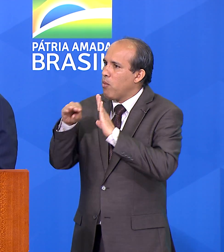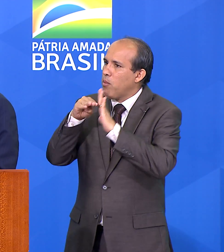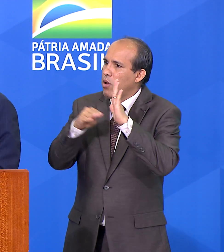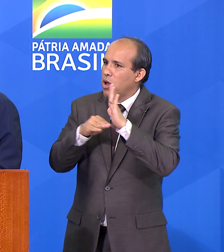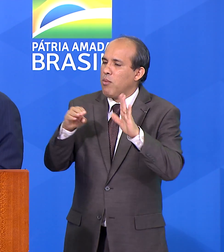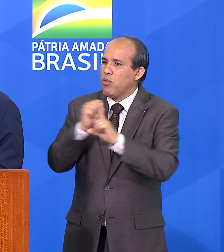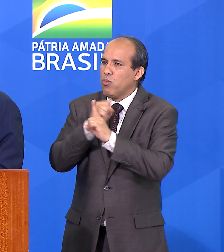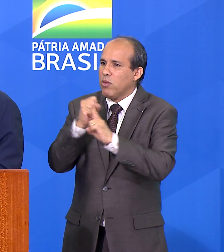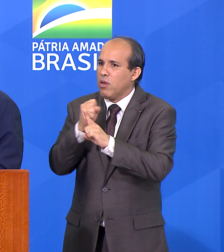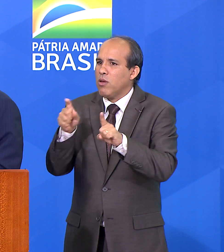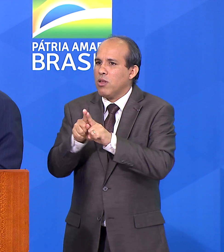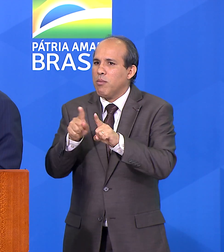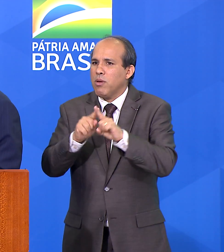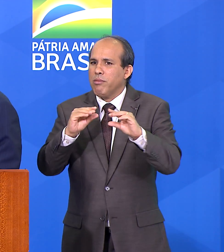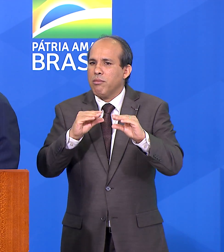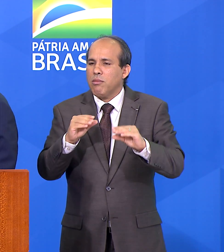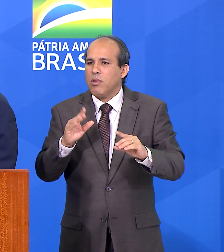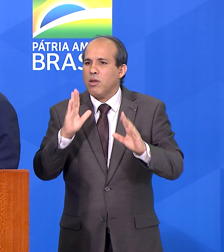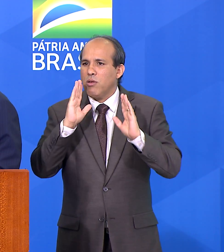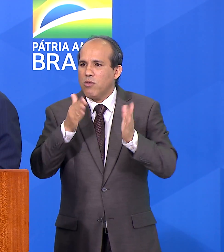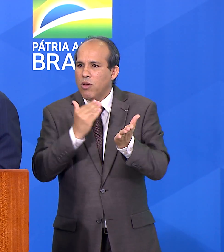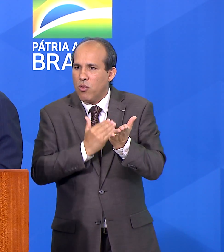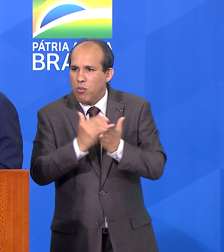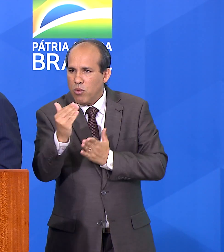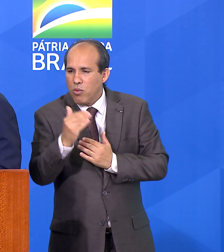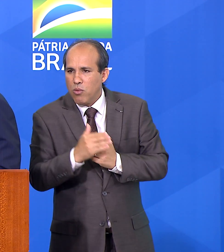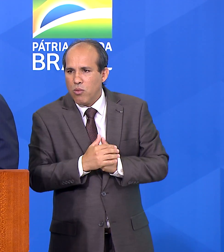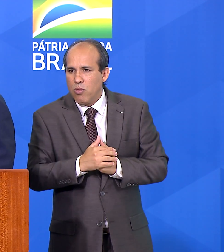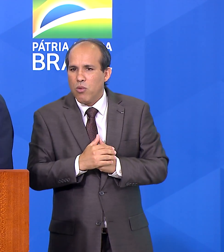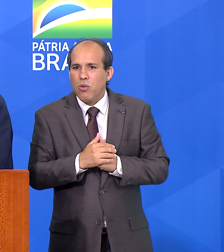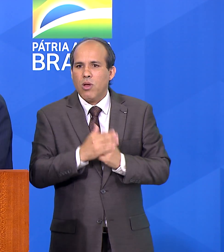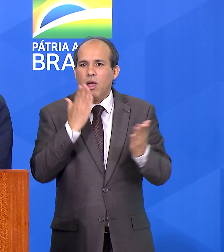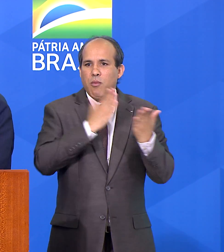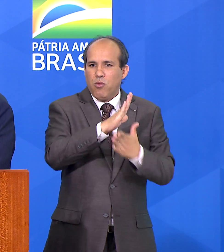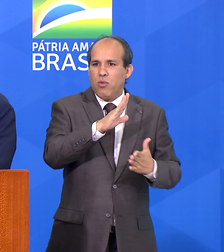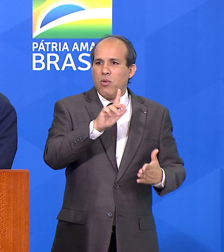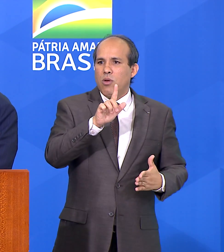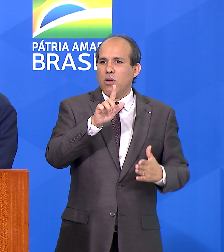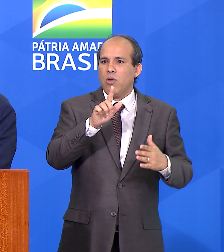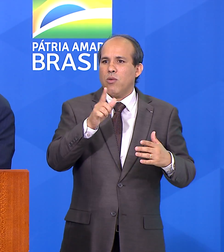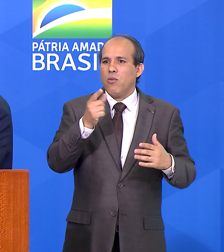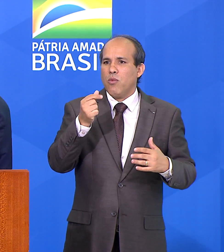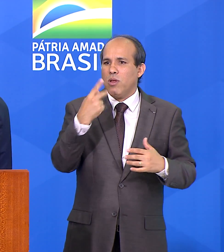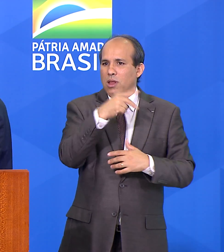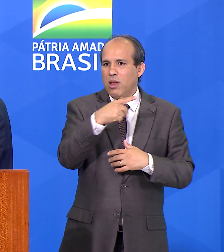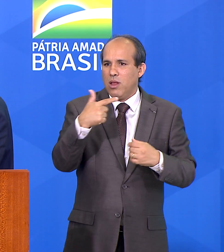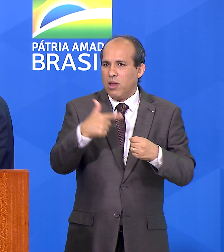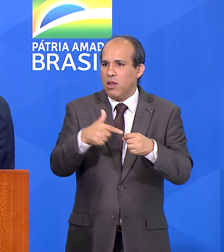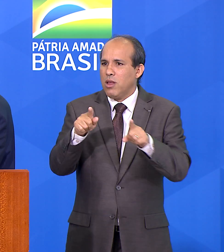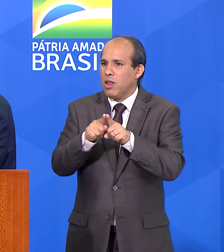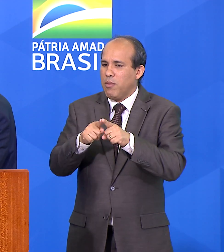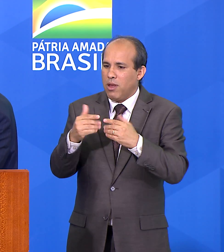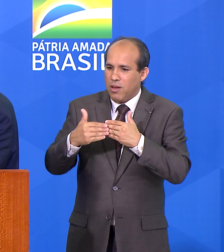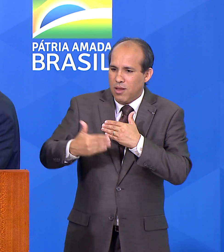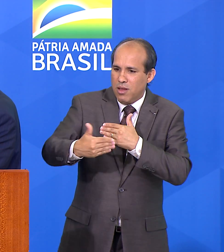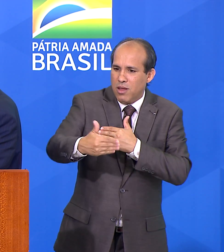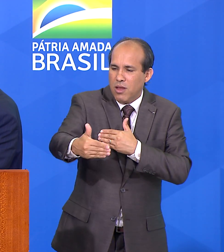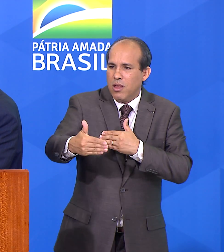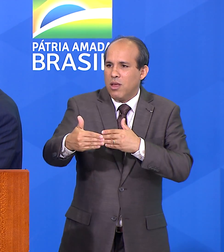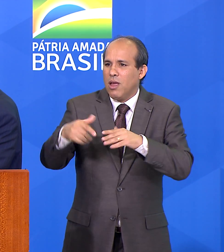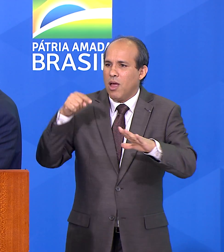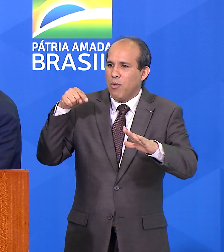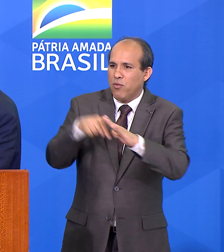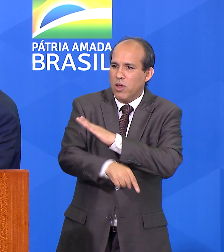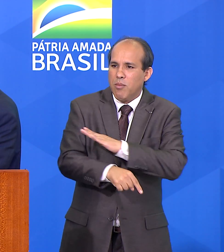sendo reforçados. E já temos também toda a programação de médio e longo prazo, de aprofundamento dessa cadeia produtiva. Então,